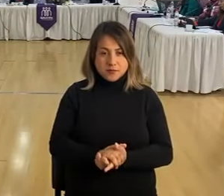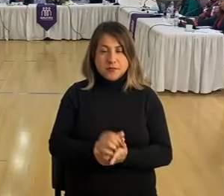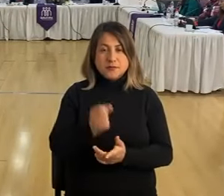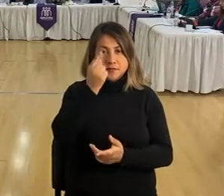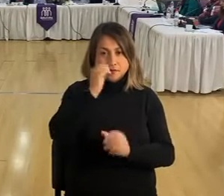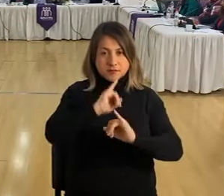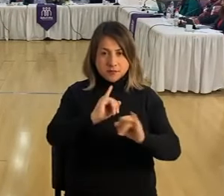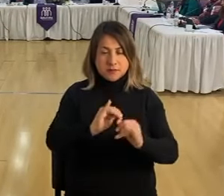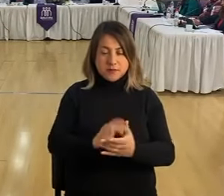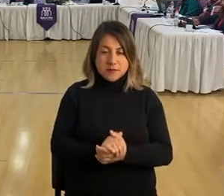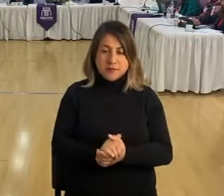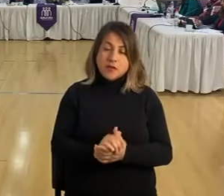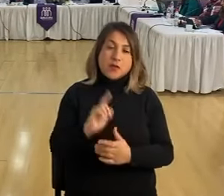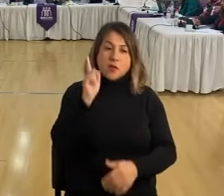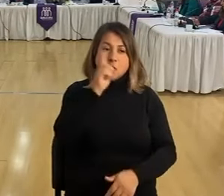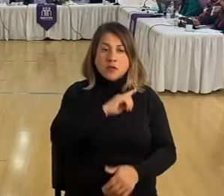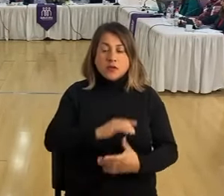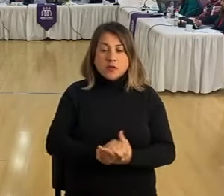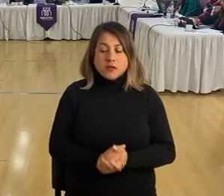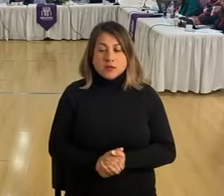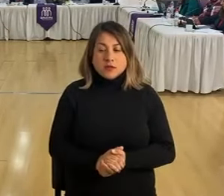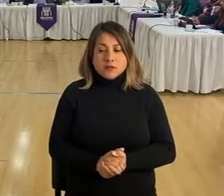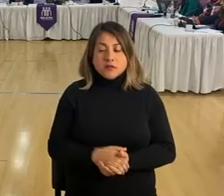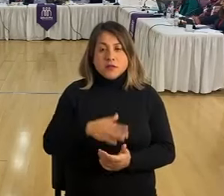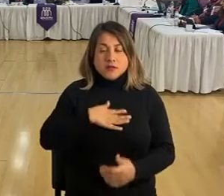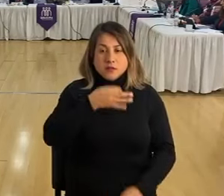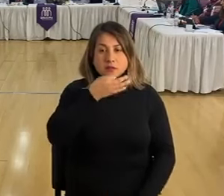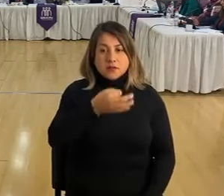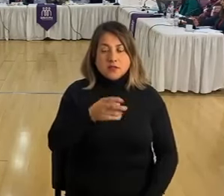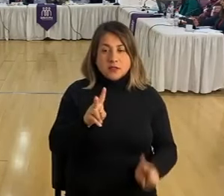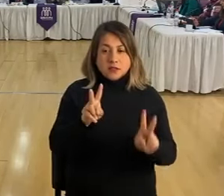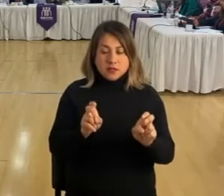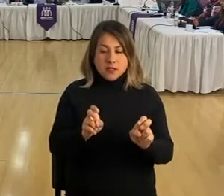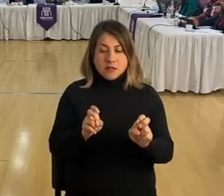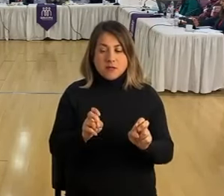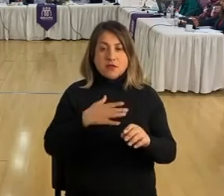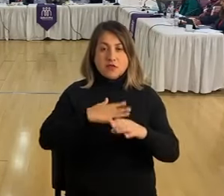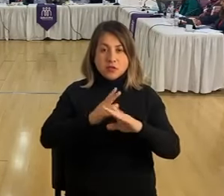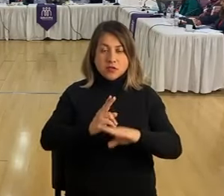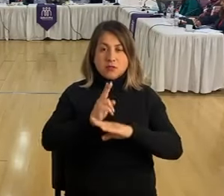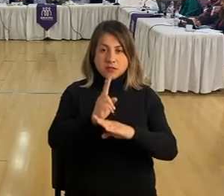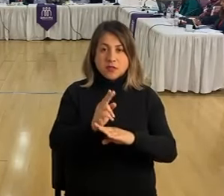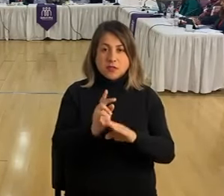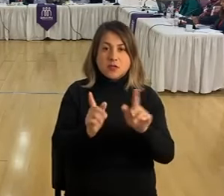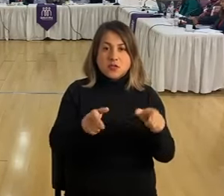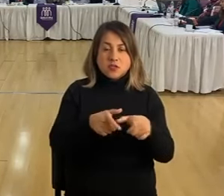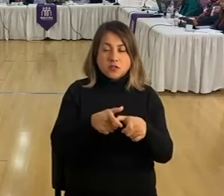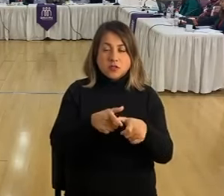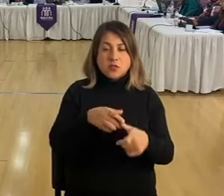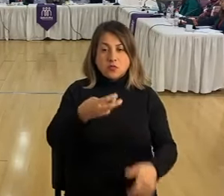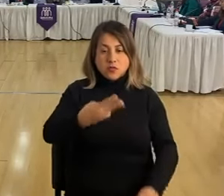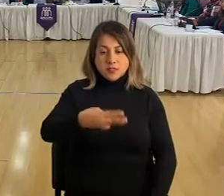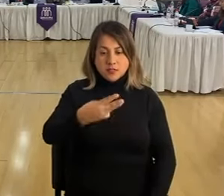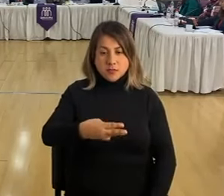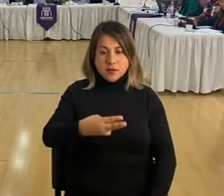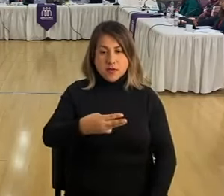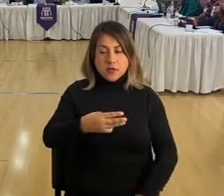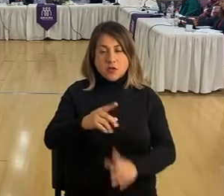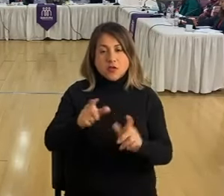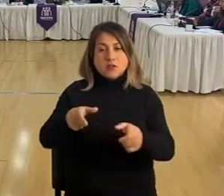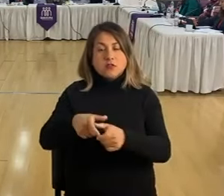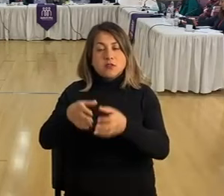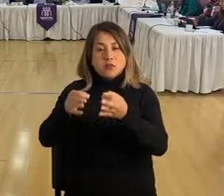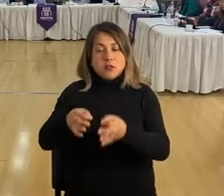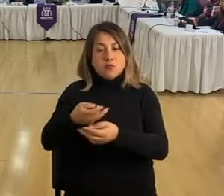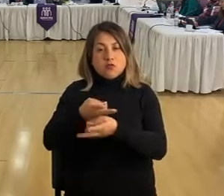sepan y por último quiero hablar sobre el tema como representante del consejo municipal al consejo de seguridad